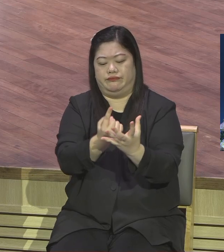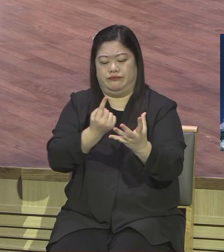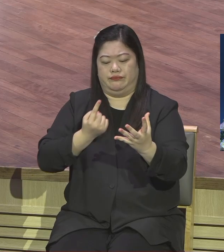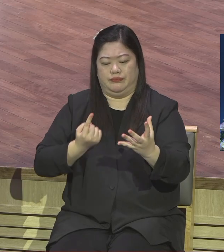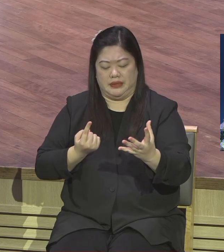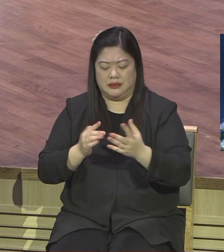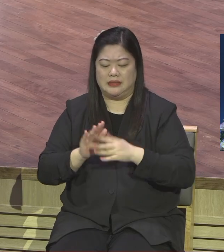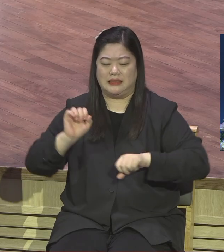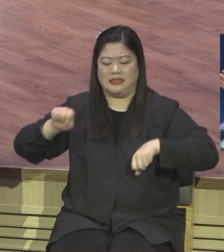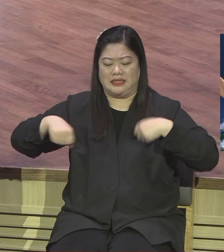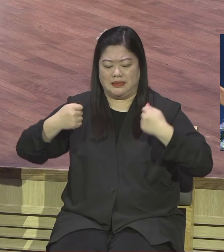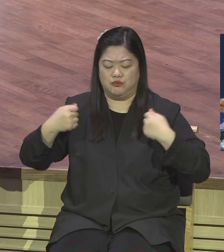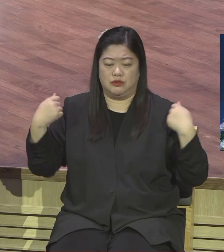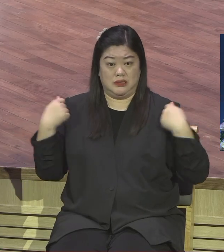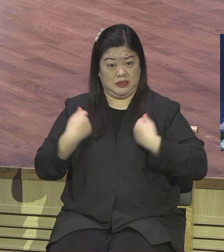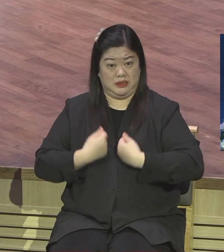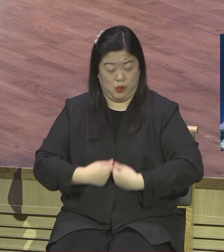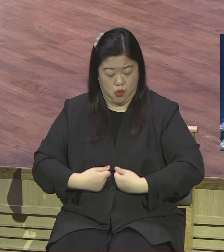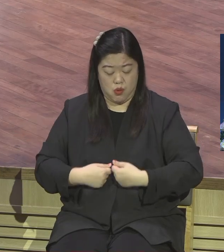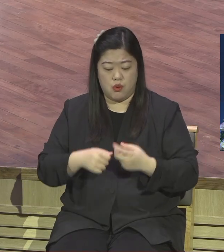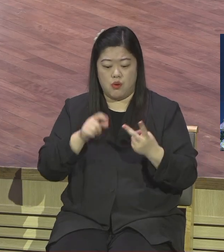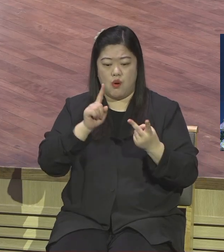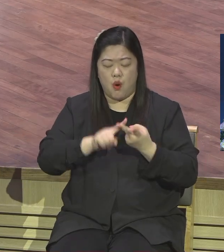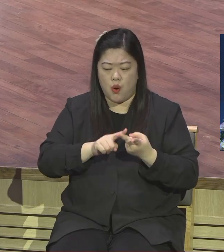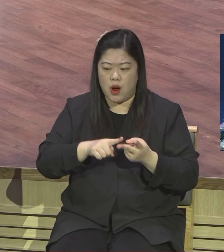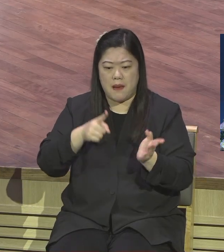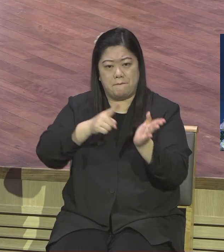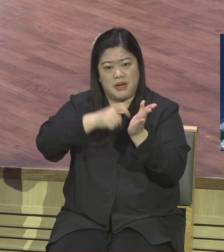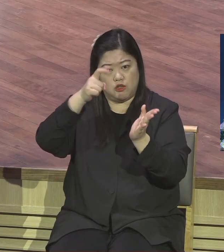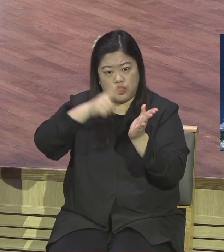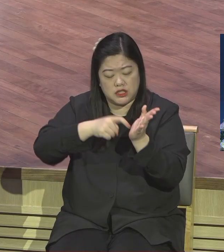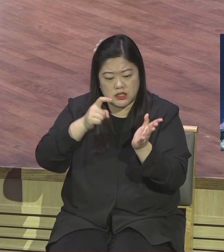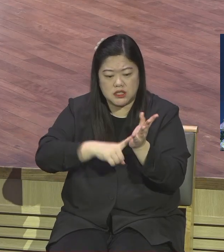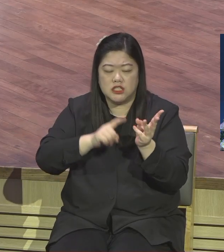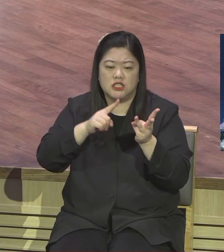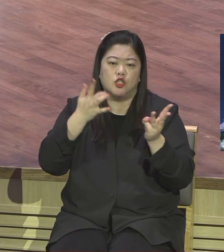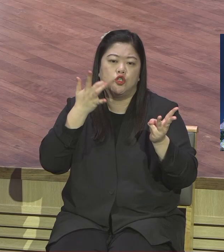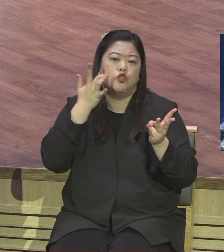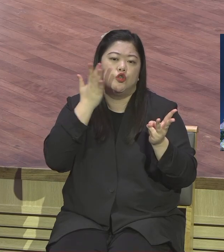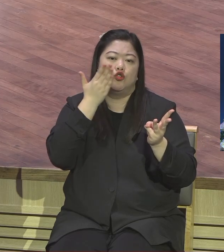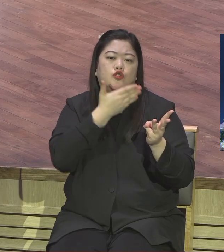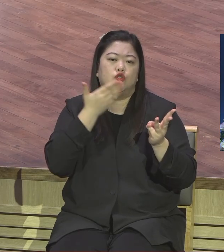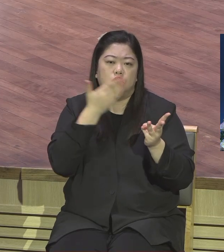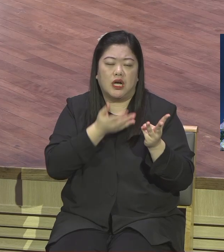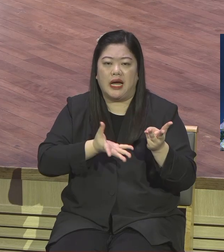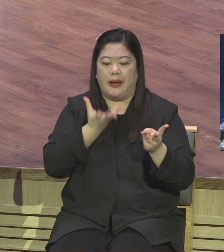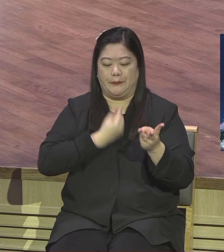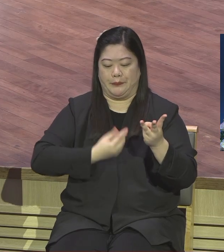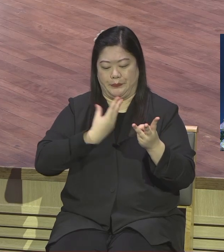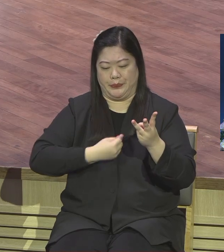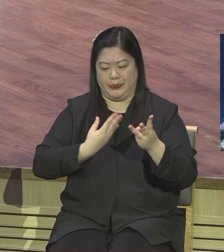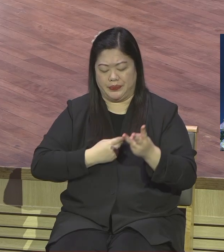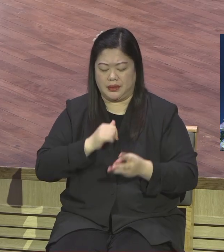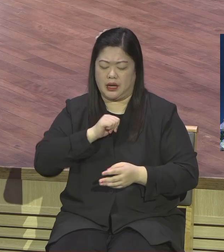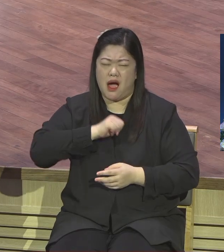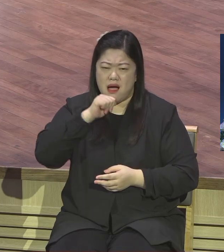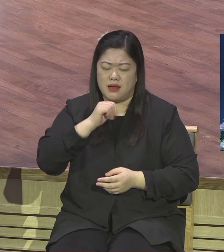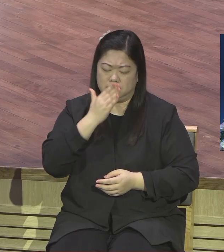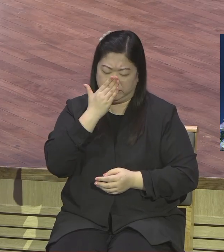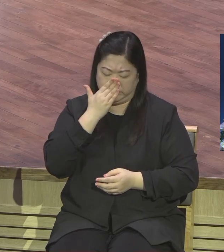덜판에 살면서 그러니까 청빈 운동 그리고 사회 운동의 대표입니다